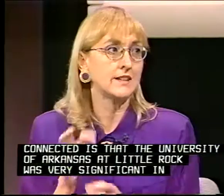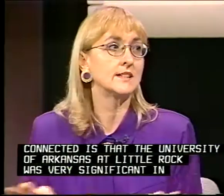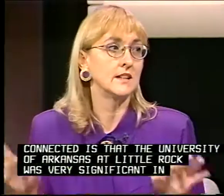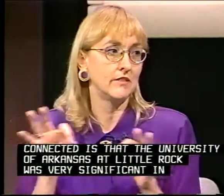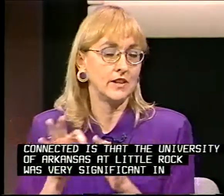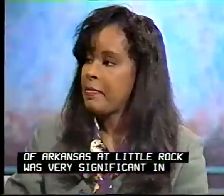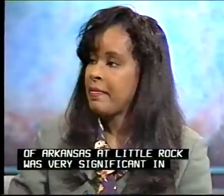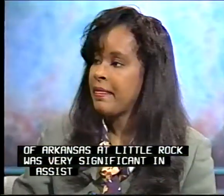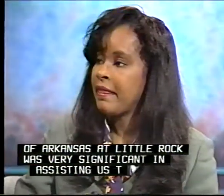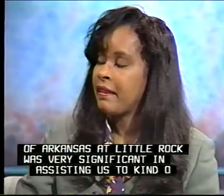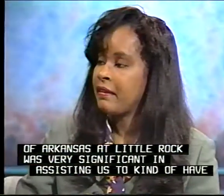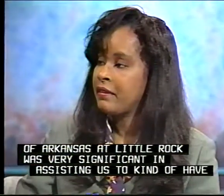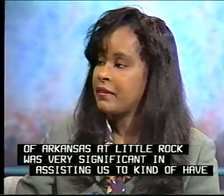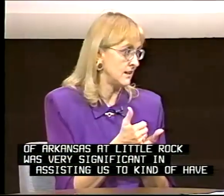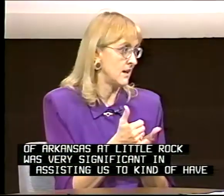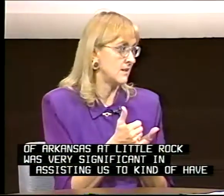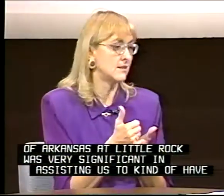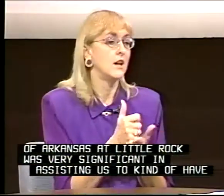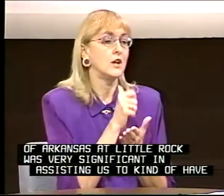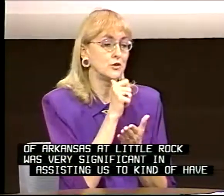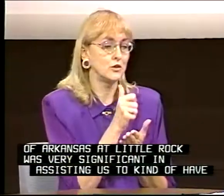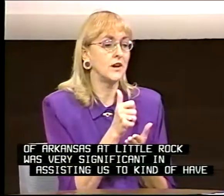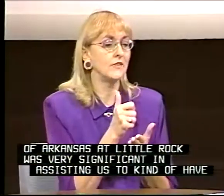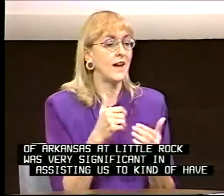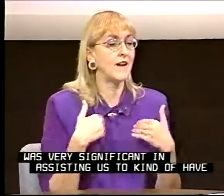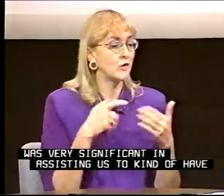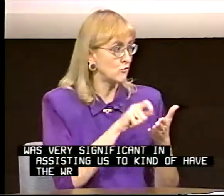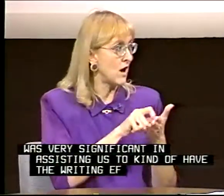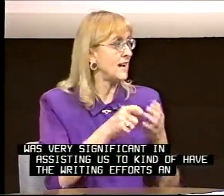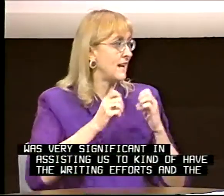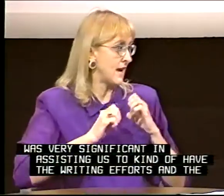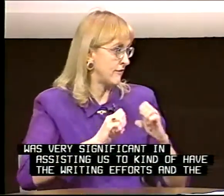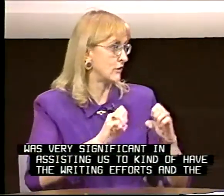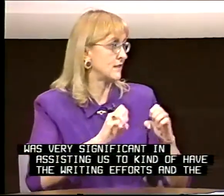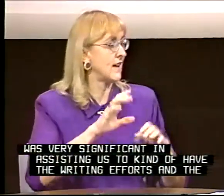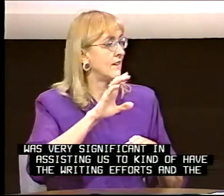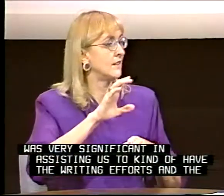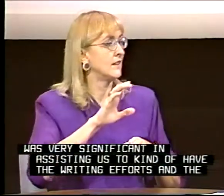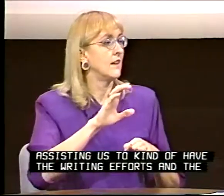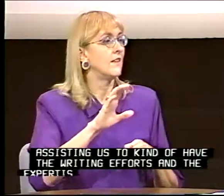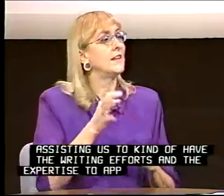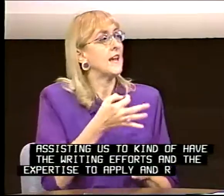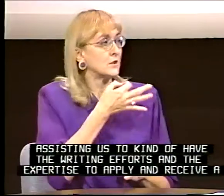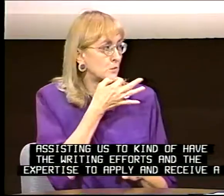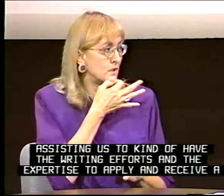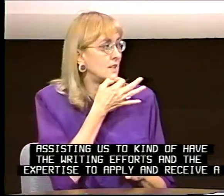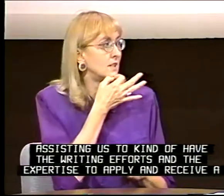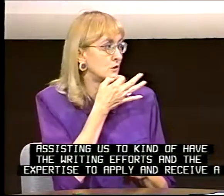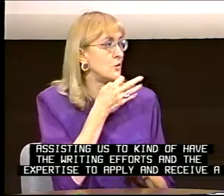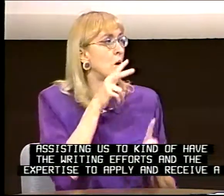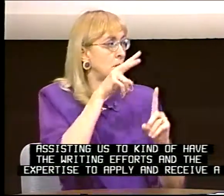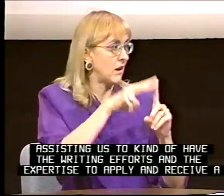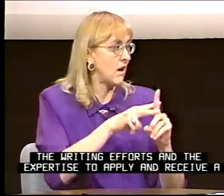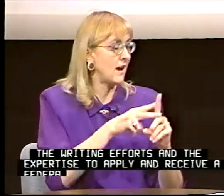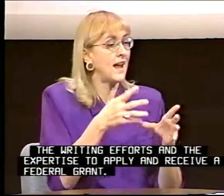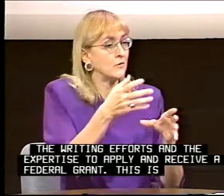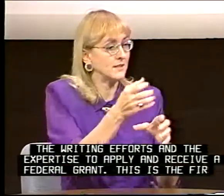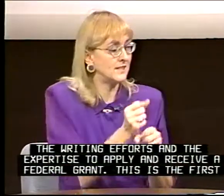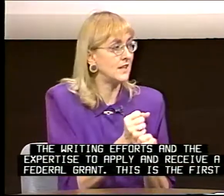significant in assisting us to kind of have the writing efforts and the expertise to apply and receive